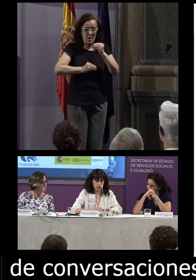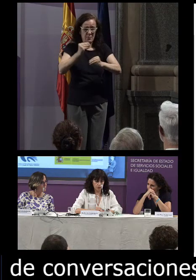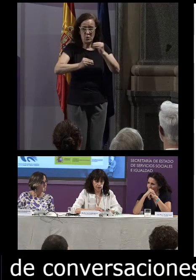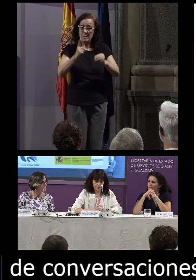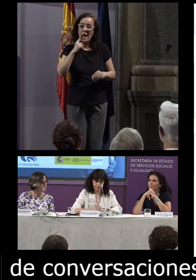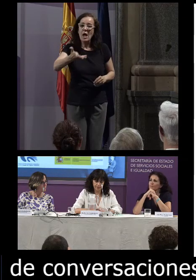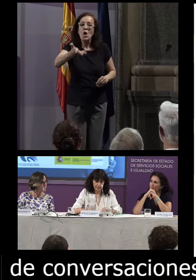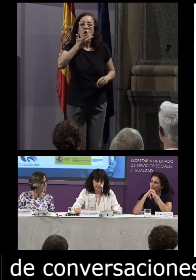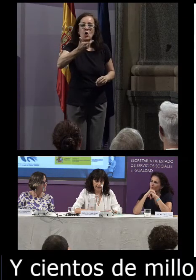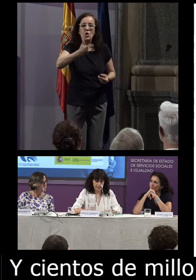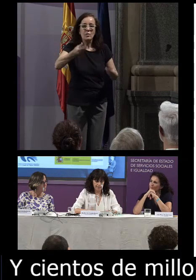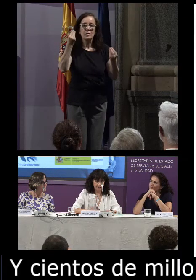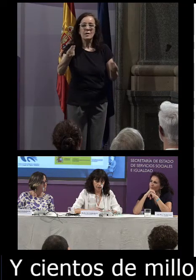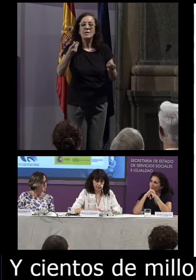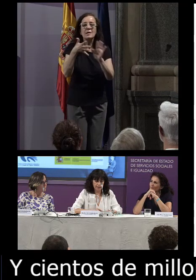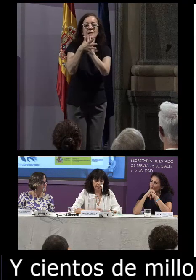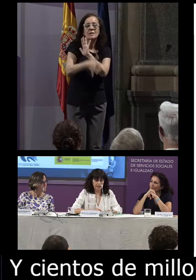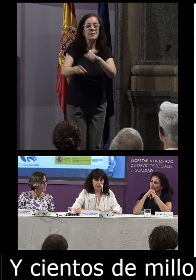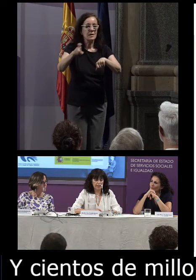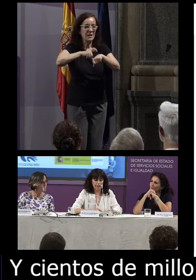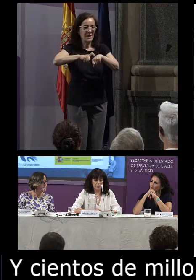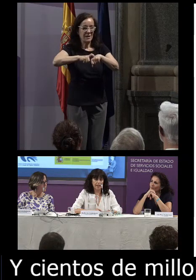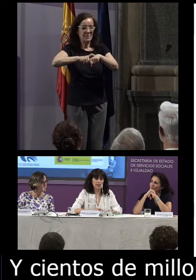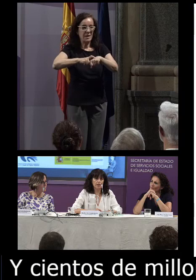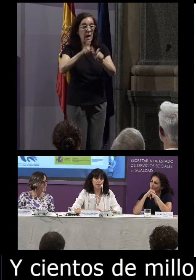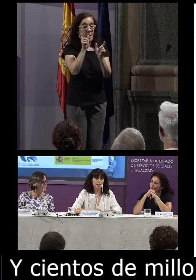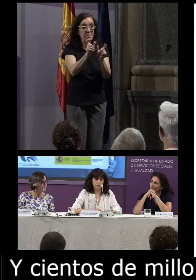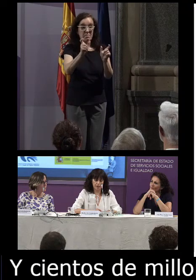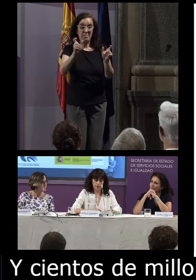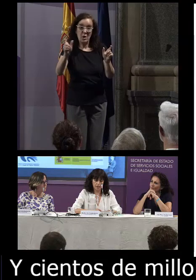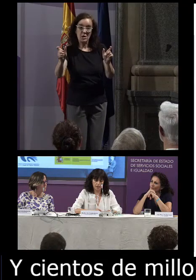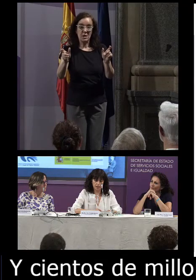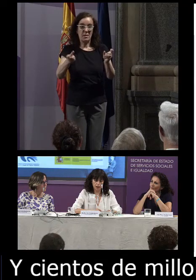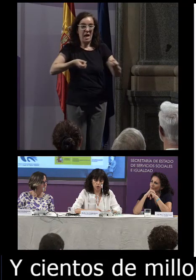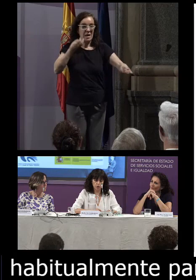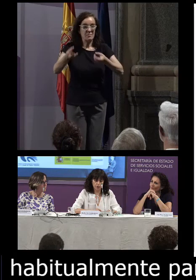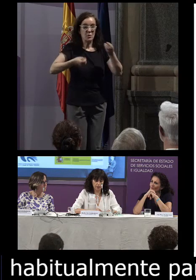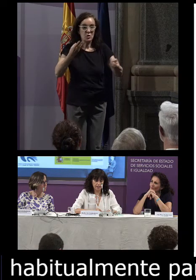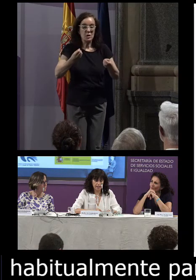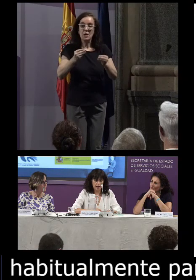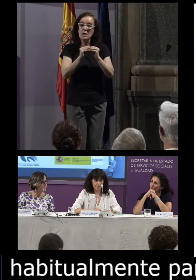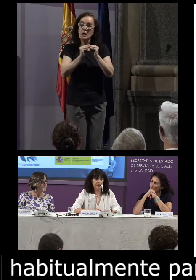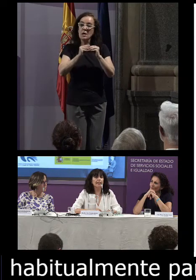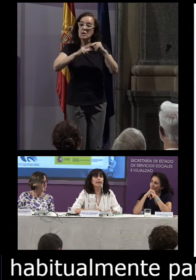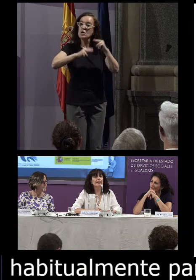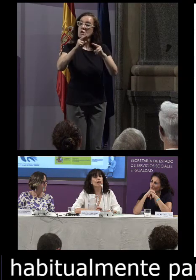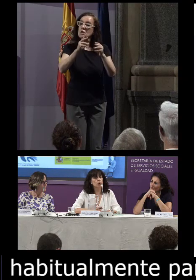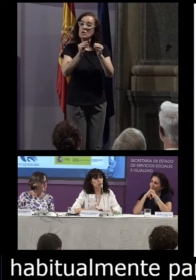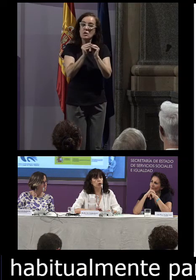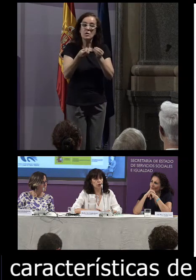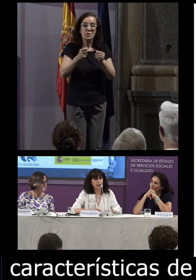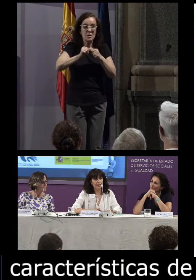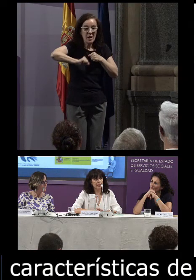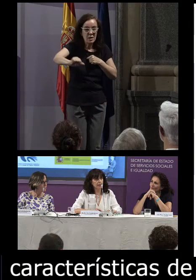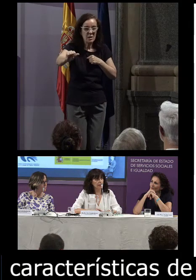para conocer el significado y características de palabras expresiones y construcciones a partir de los